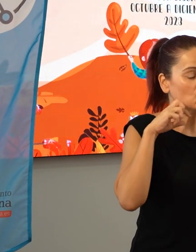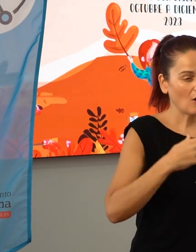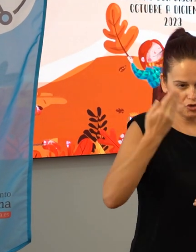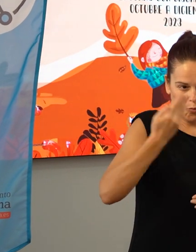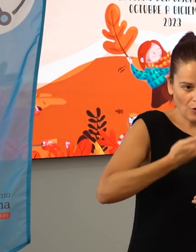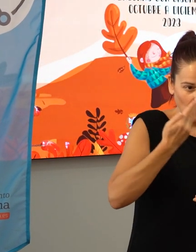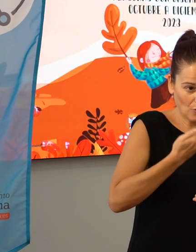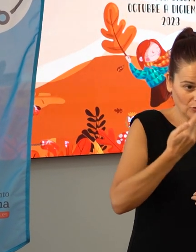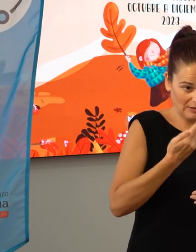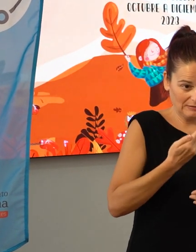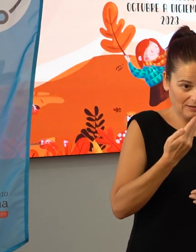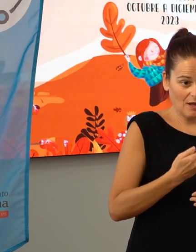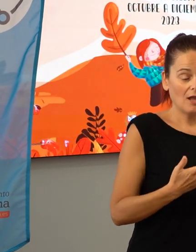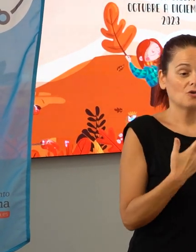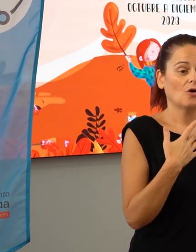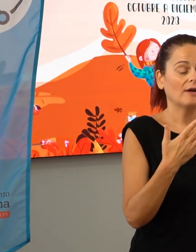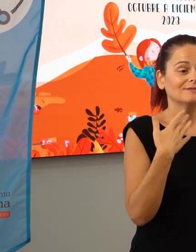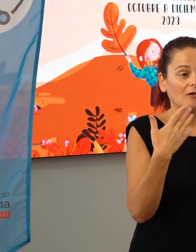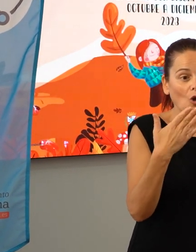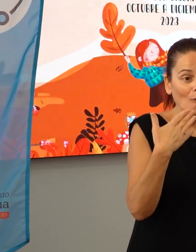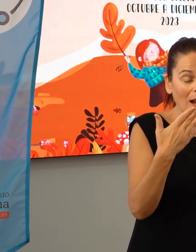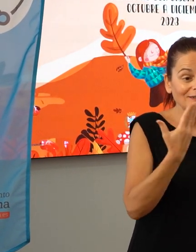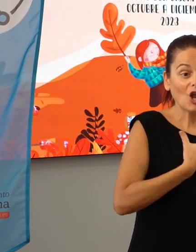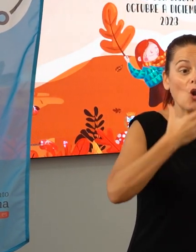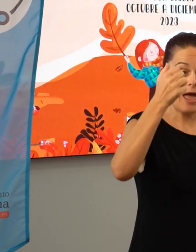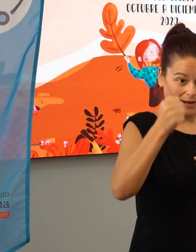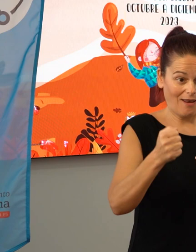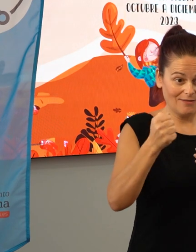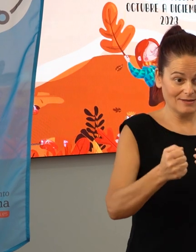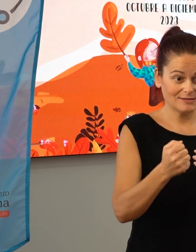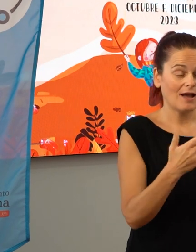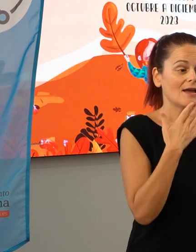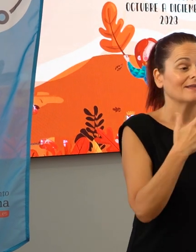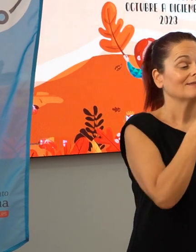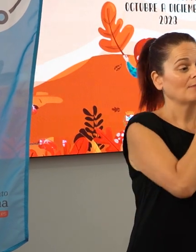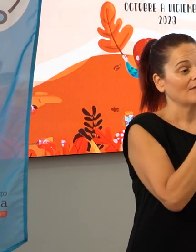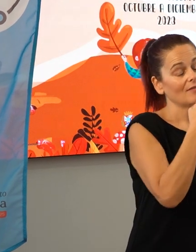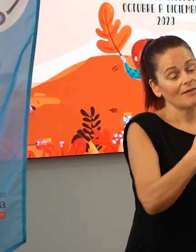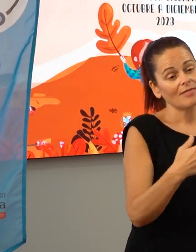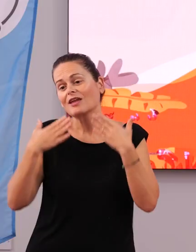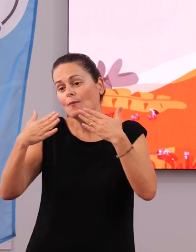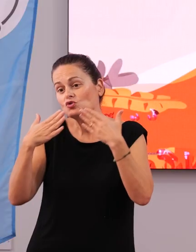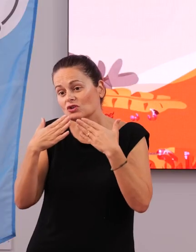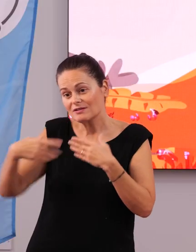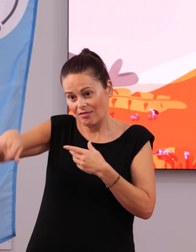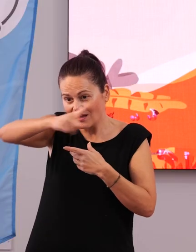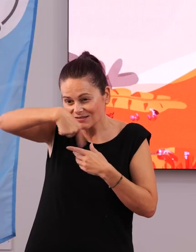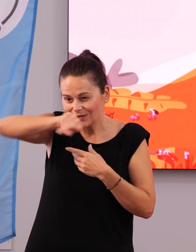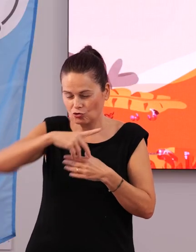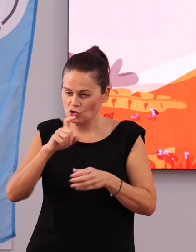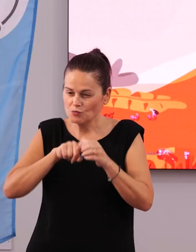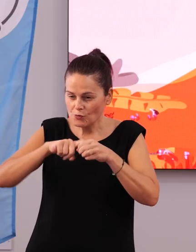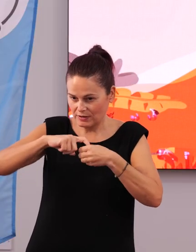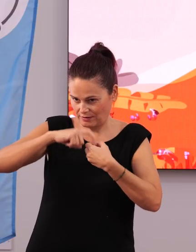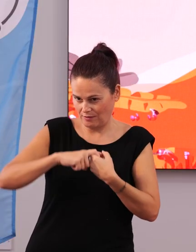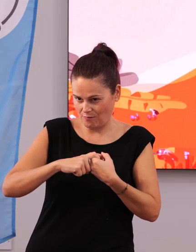antes de iniciar esta rueda de prensa y me ha pedido por favor que en su nombre os transmitiera el agradecimiento para ir de la mano del ayuntamiento para no